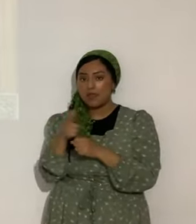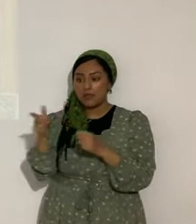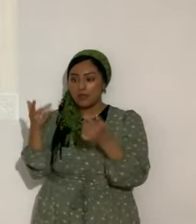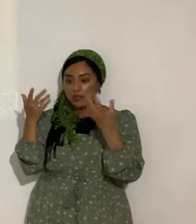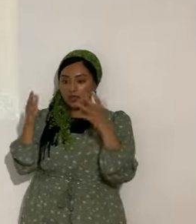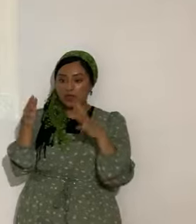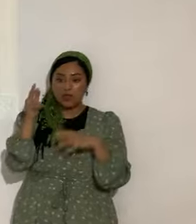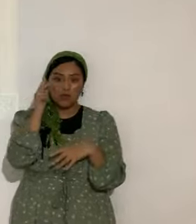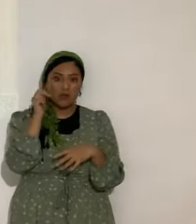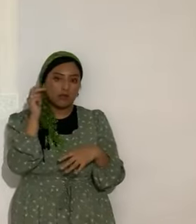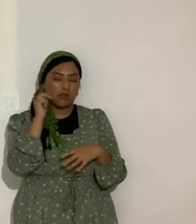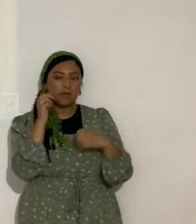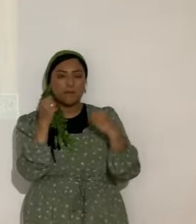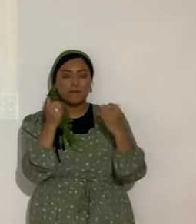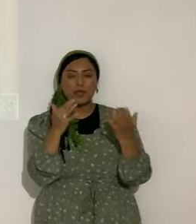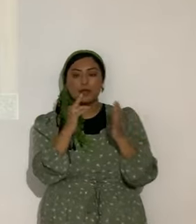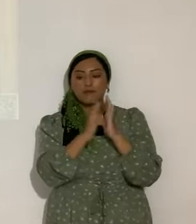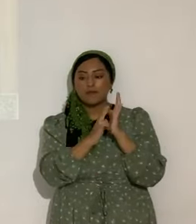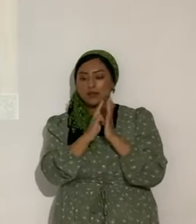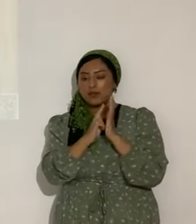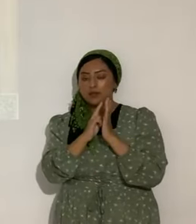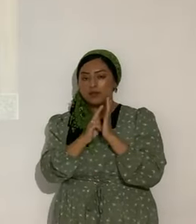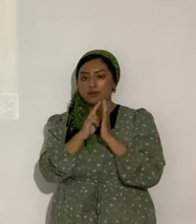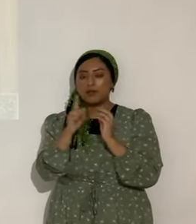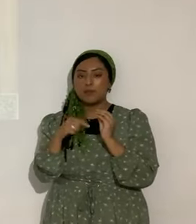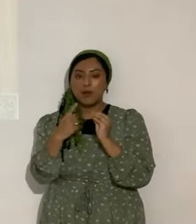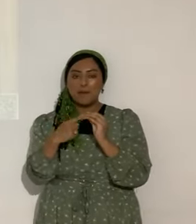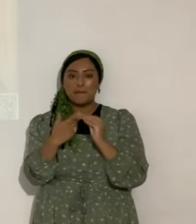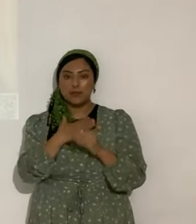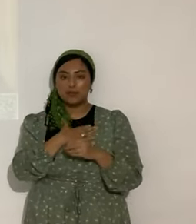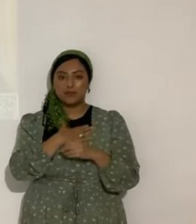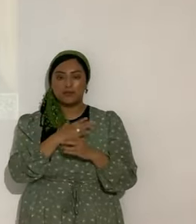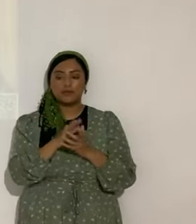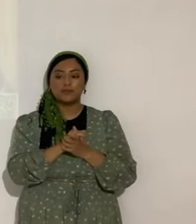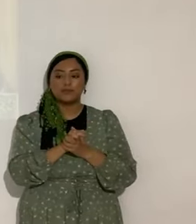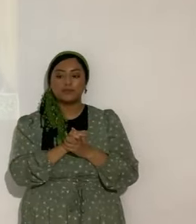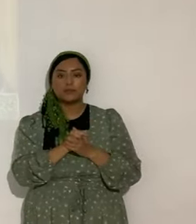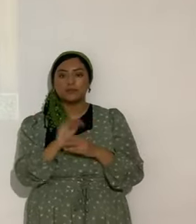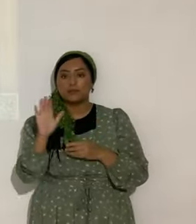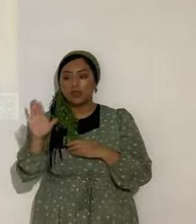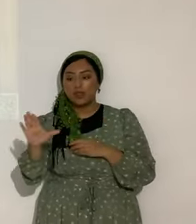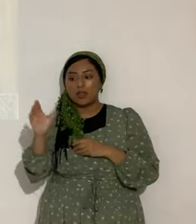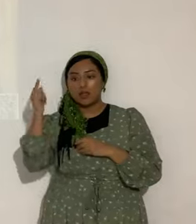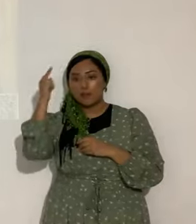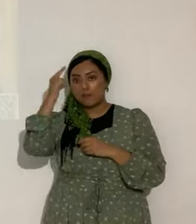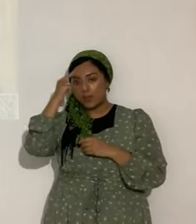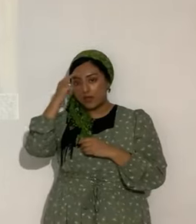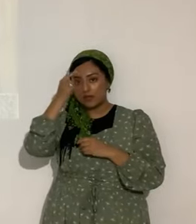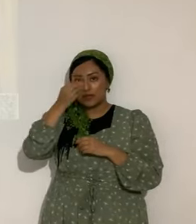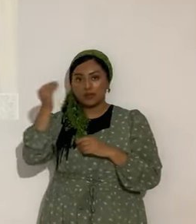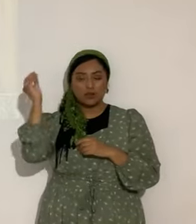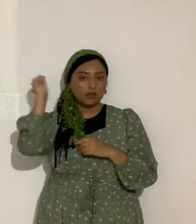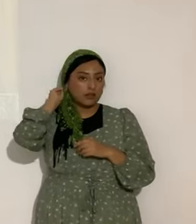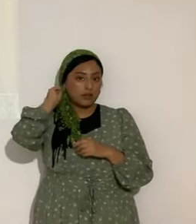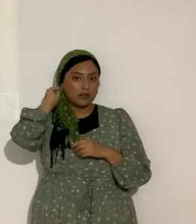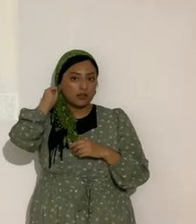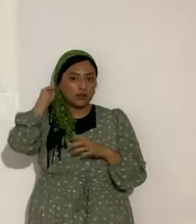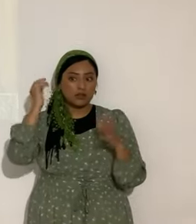escuchado muchos videos. Muchos audios de un servidor. Entonces. Su mente subconsciente. Ya estaba